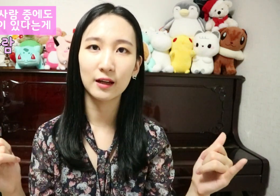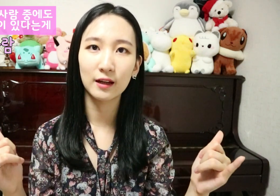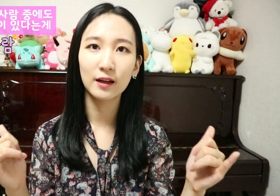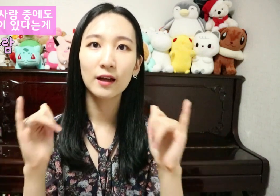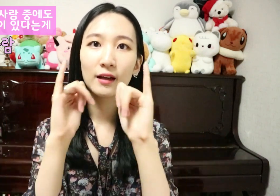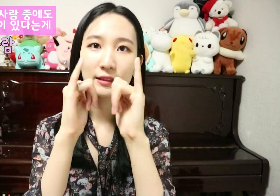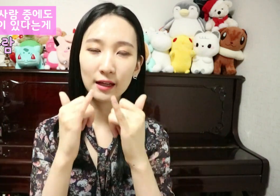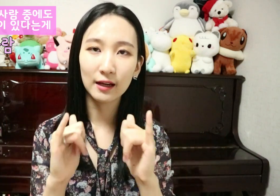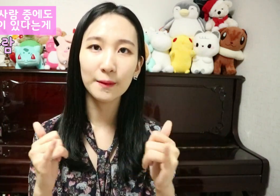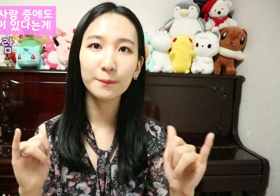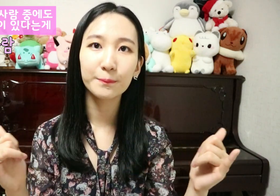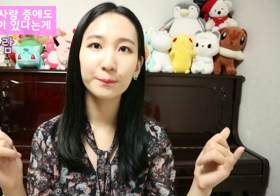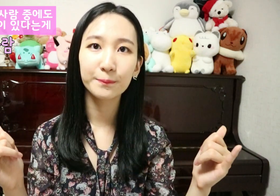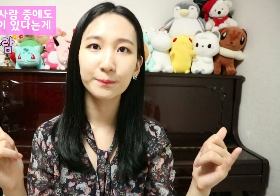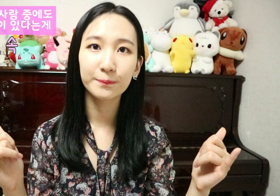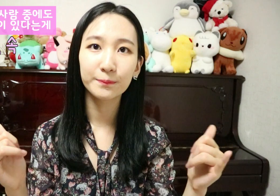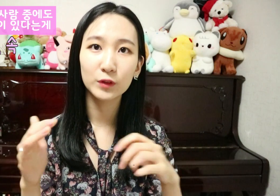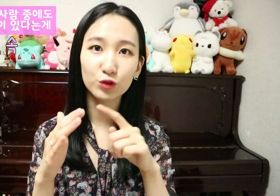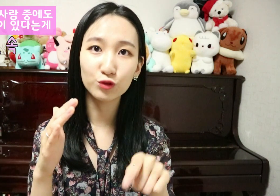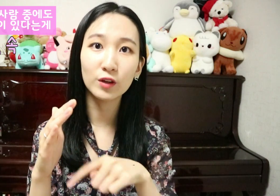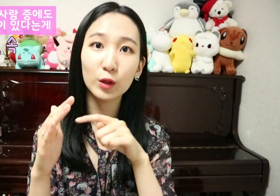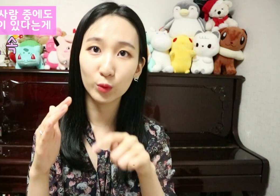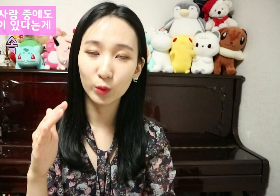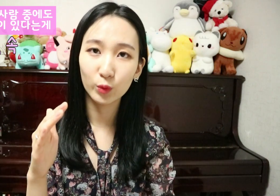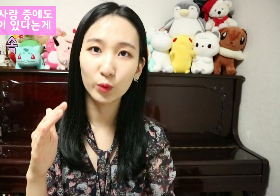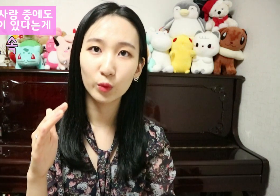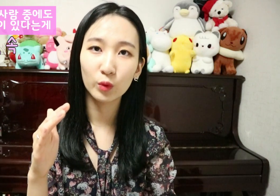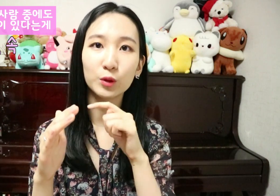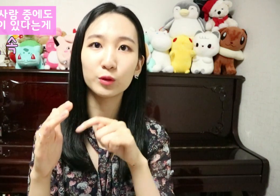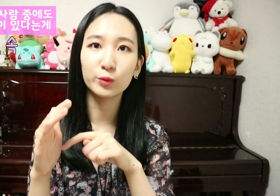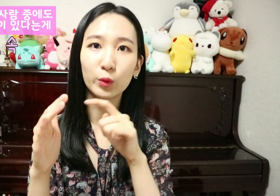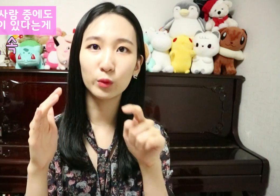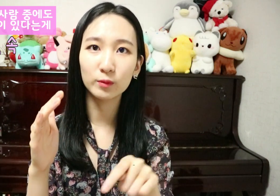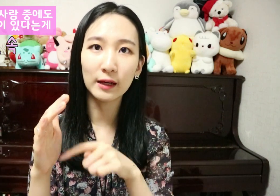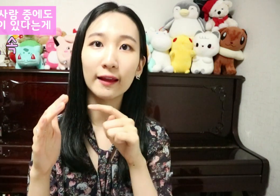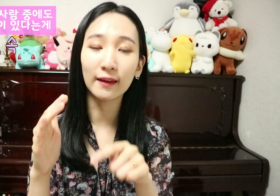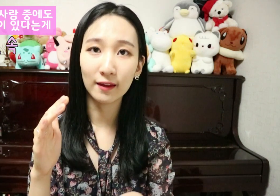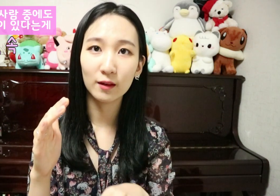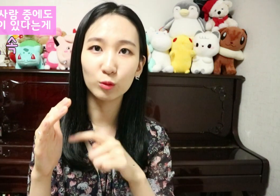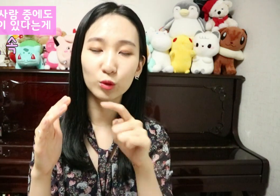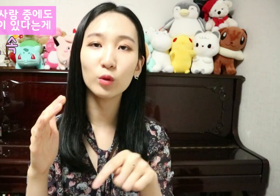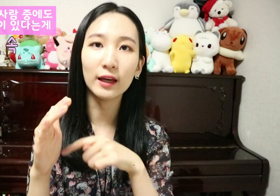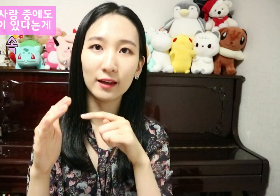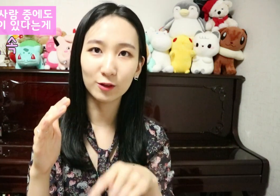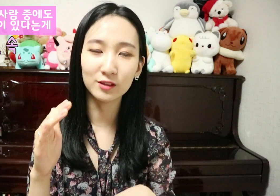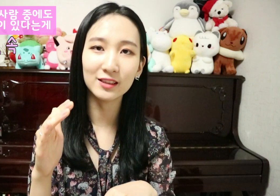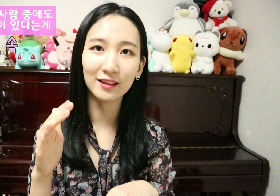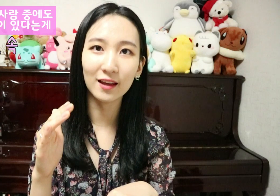사람 중에도 이거는 뭐 안에 속에 이런 뜻인데